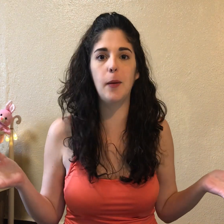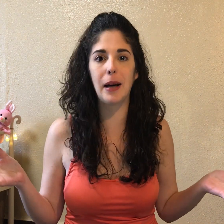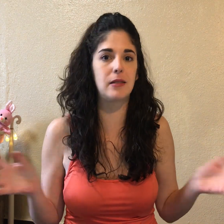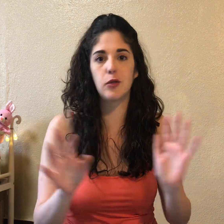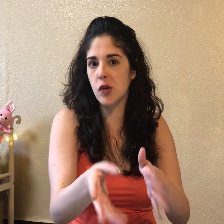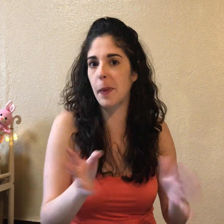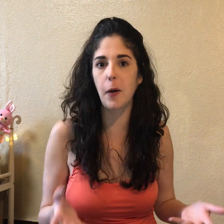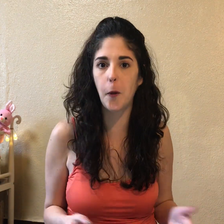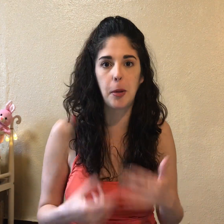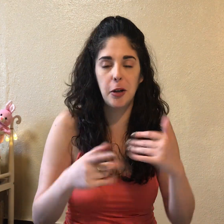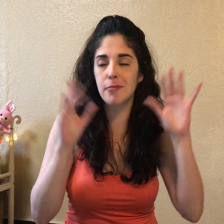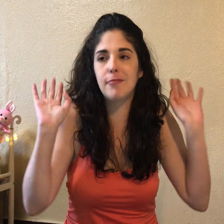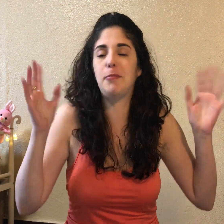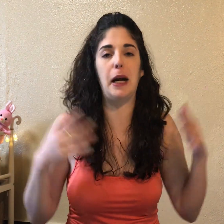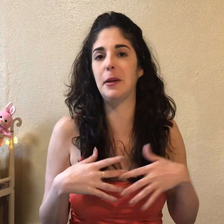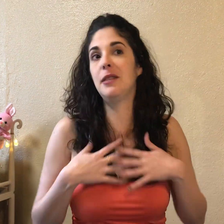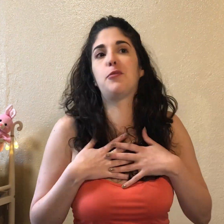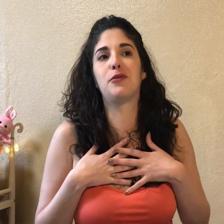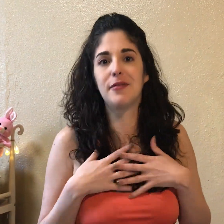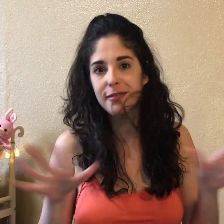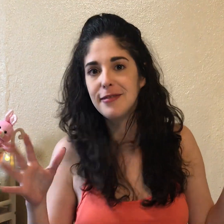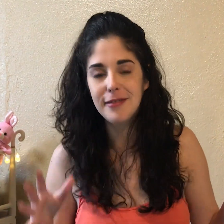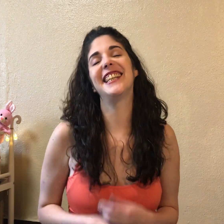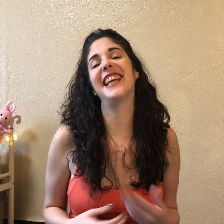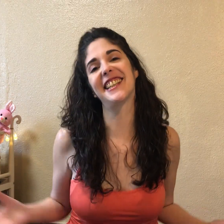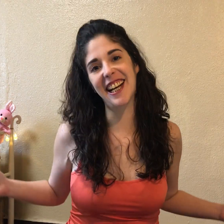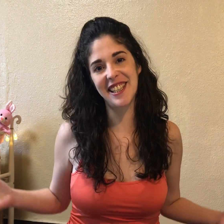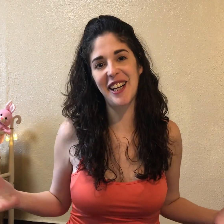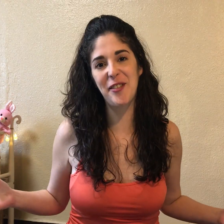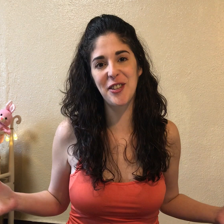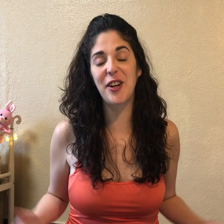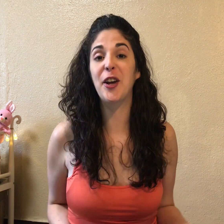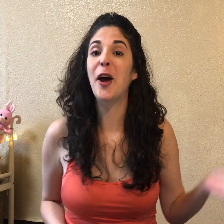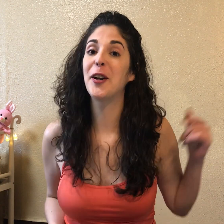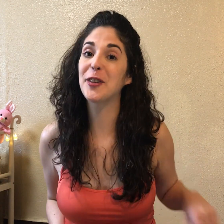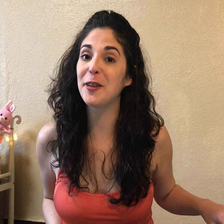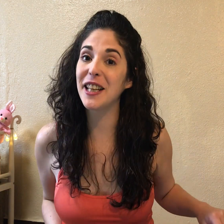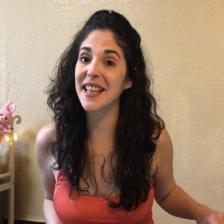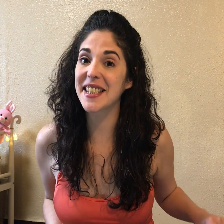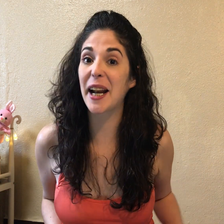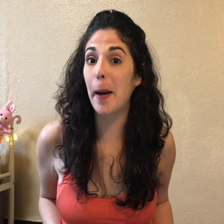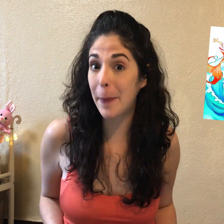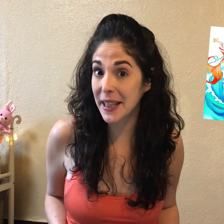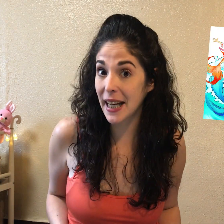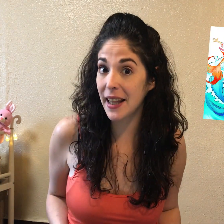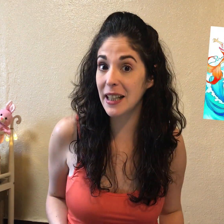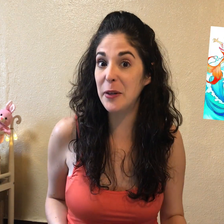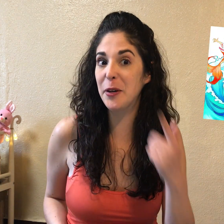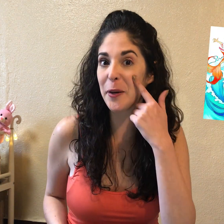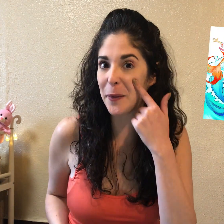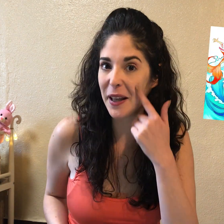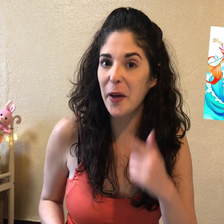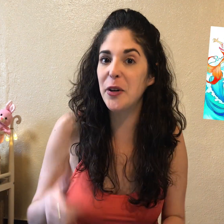lo más. No sé para vos, pero para mí. Y hasta acá llegamos hoy. No te olvides hacer las páginas del libro, cuidado,